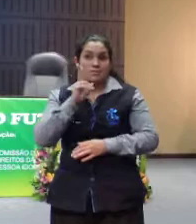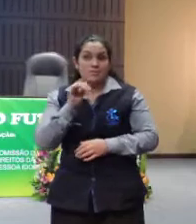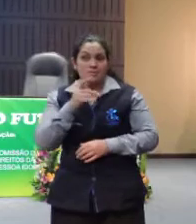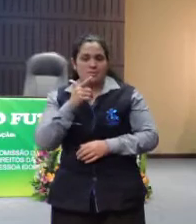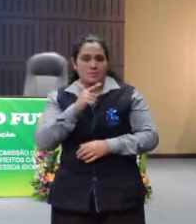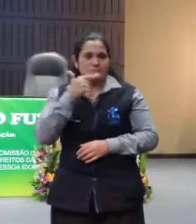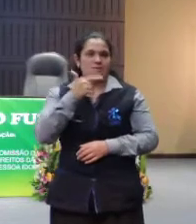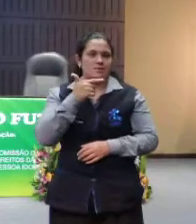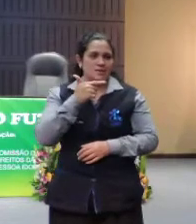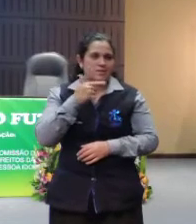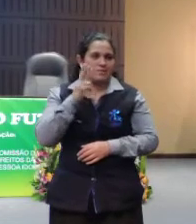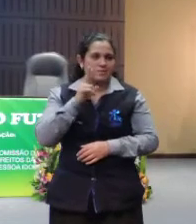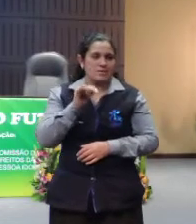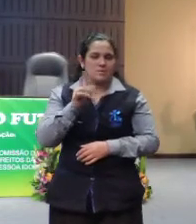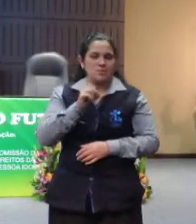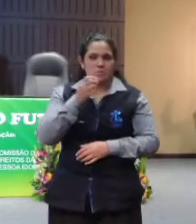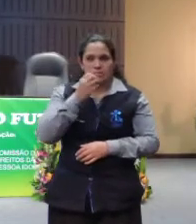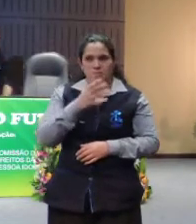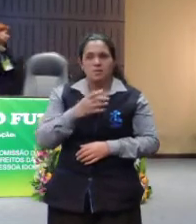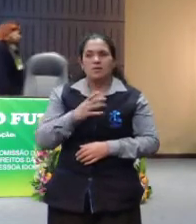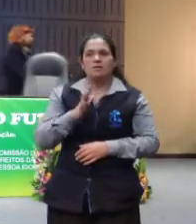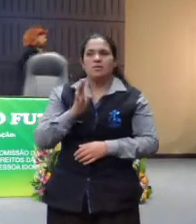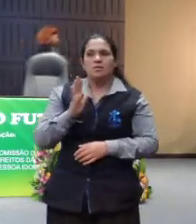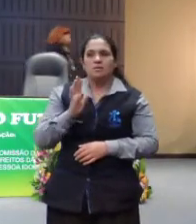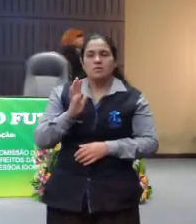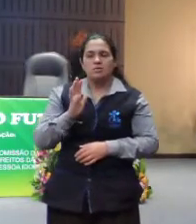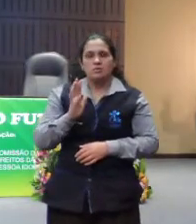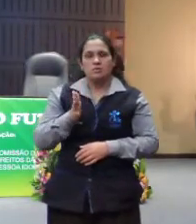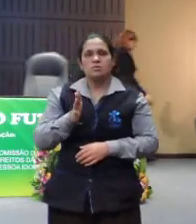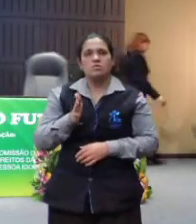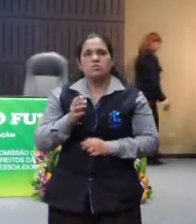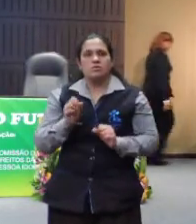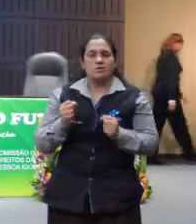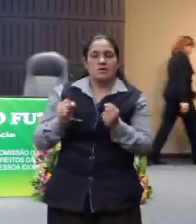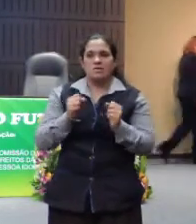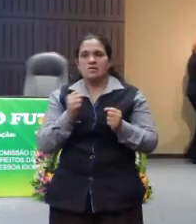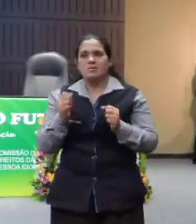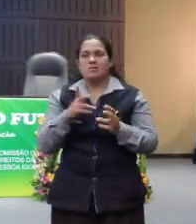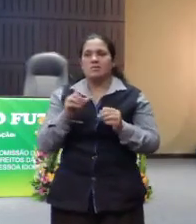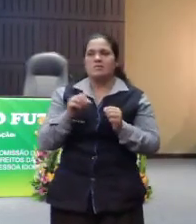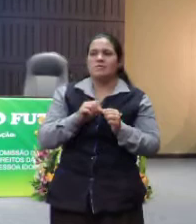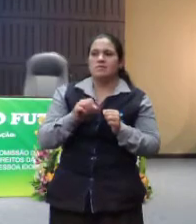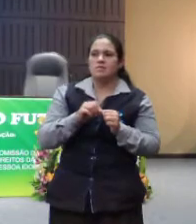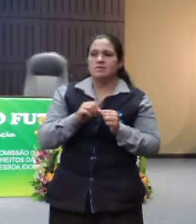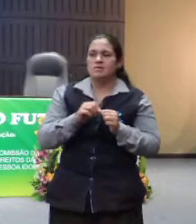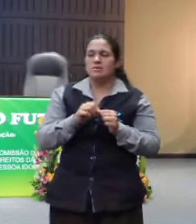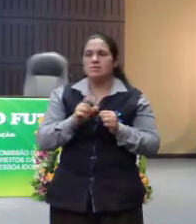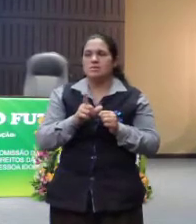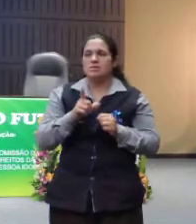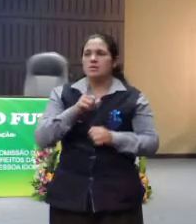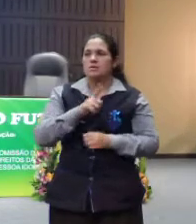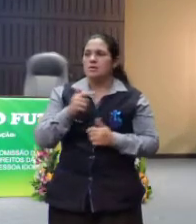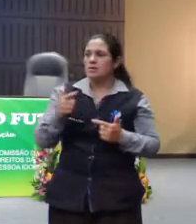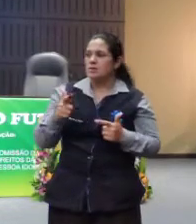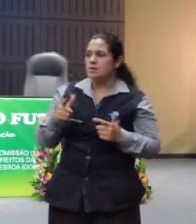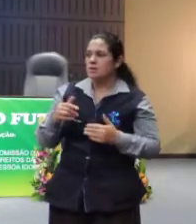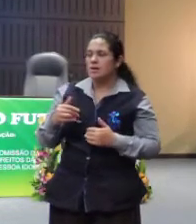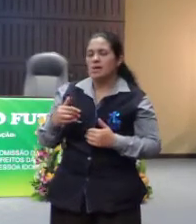acharem que não estão muito bem, vocês se mexam, façam alguma coisa para não ficar nessa